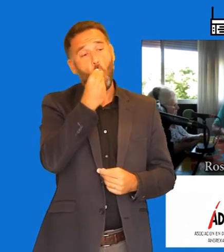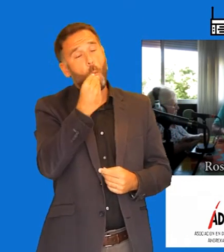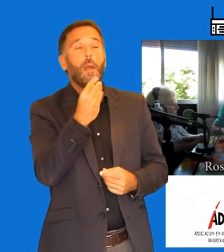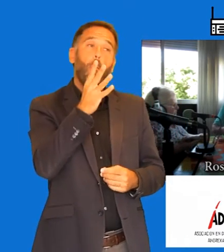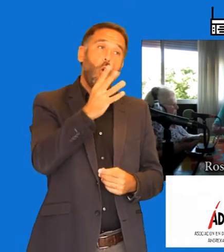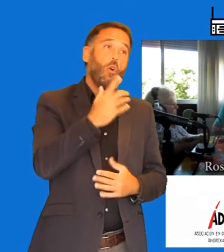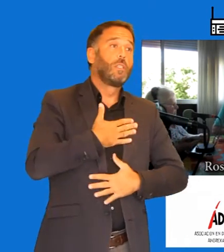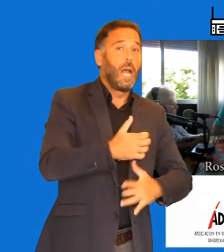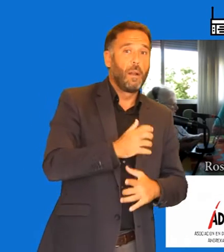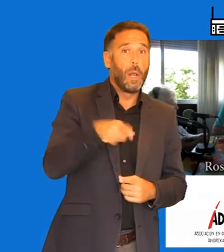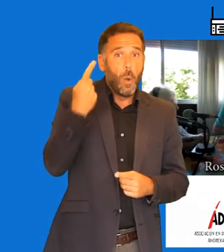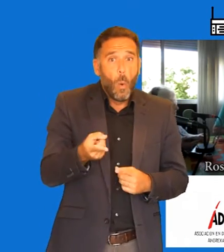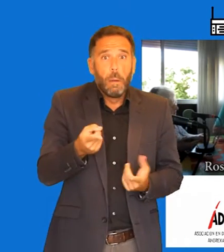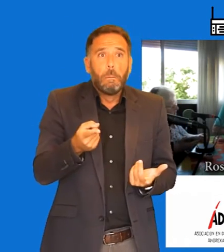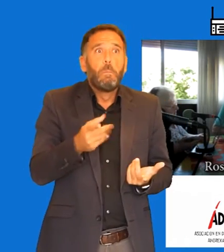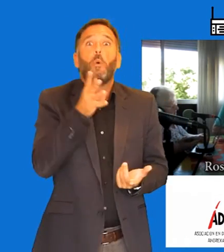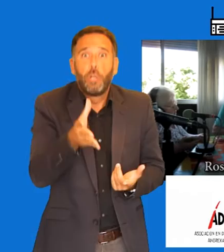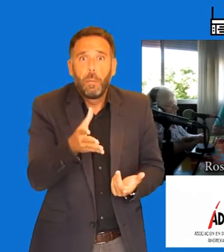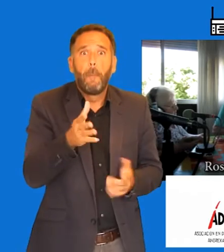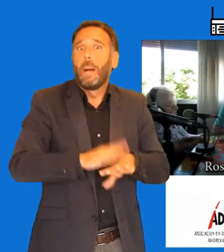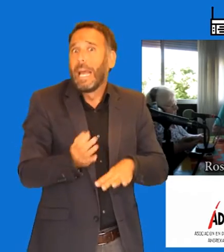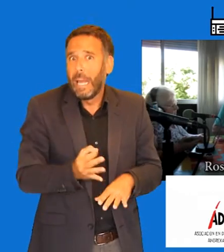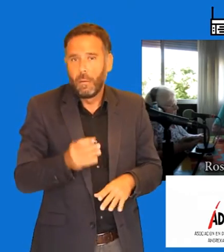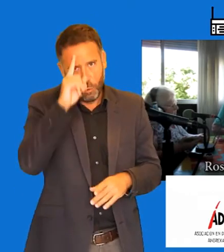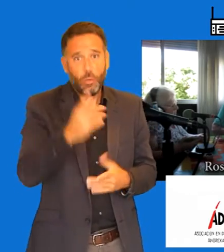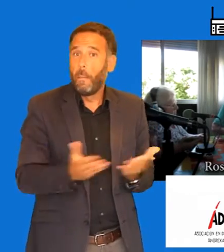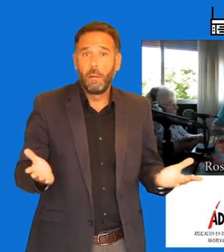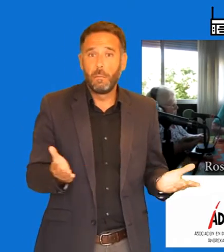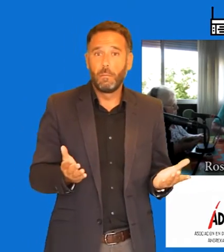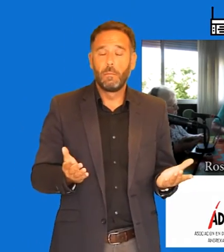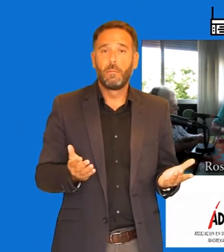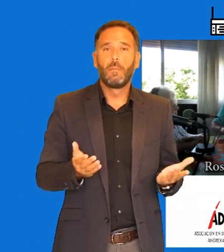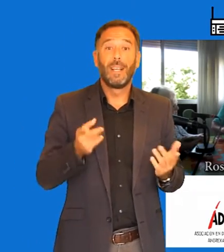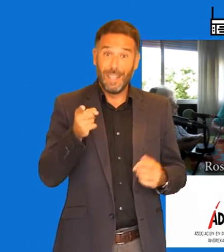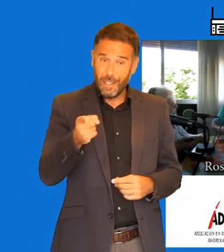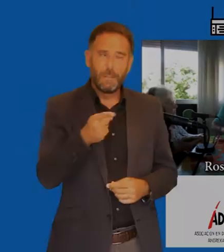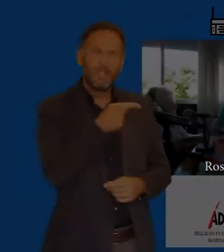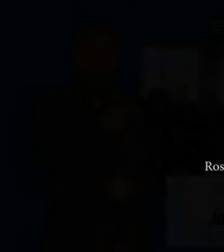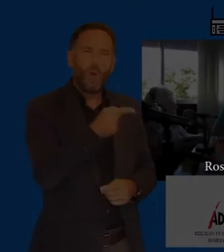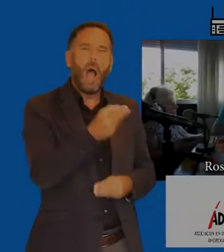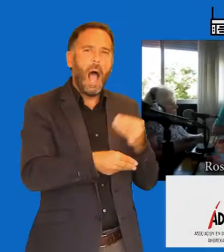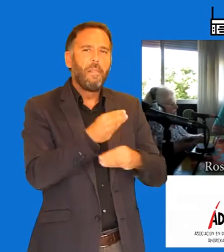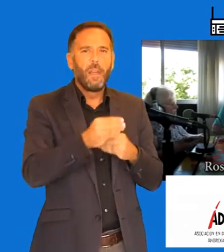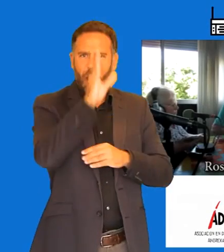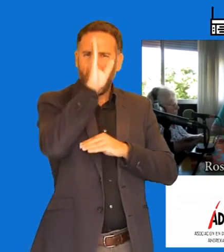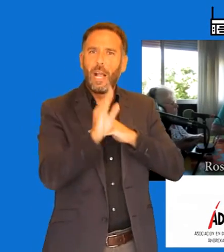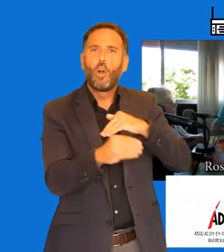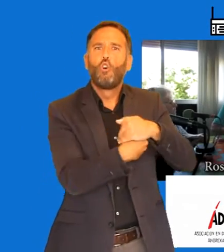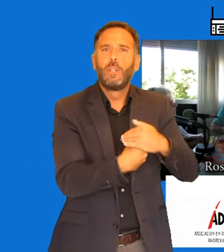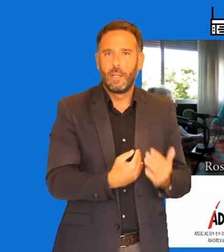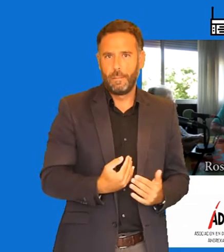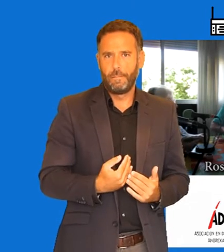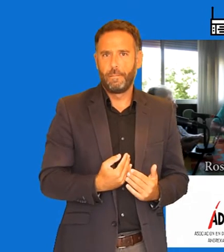después no lo saben argumentar. Claro. Eso crea un esconder, el ir a un cierto